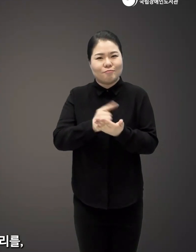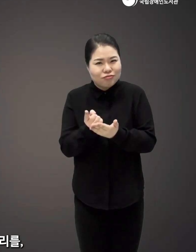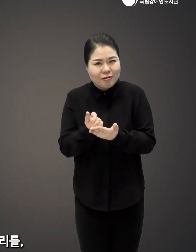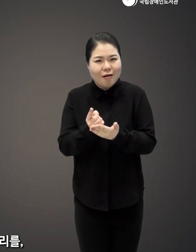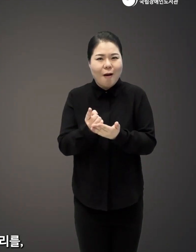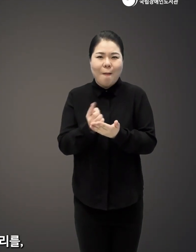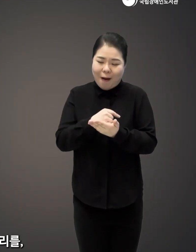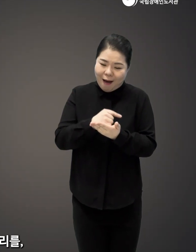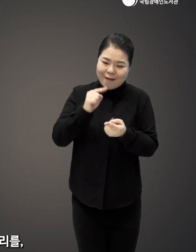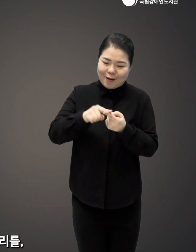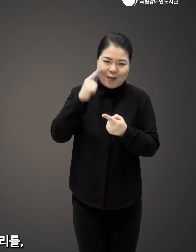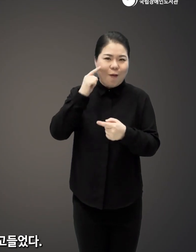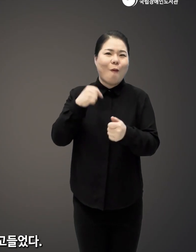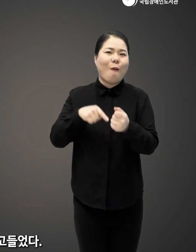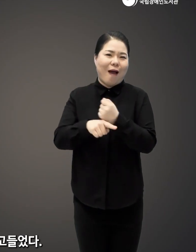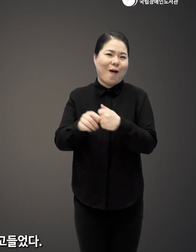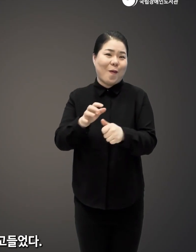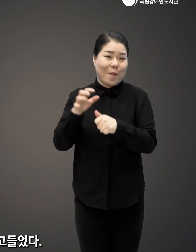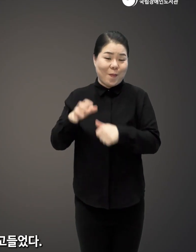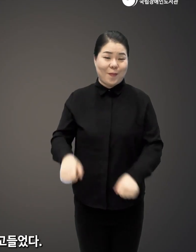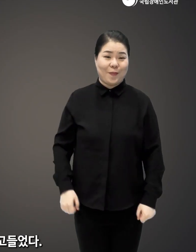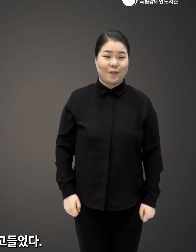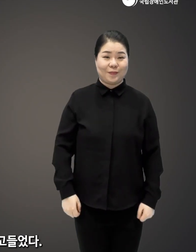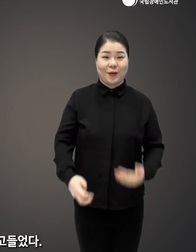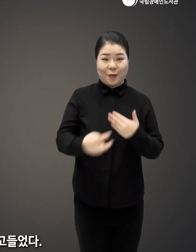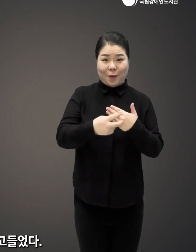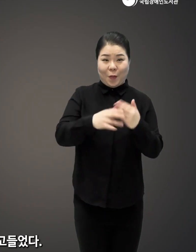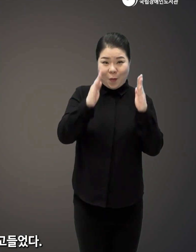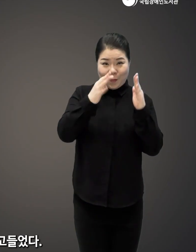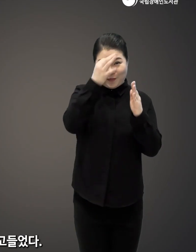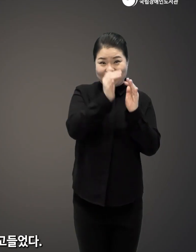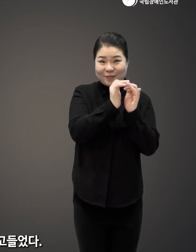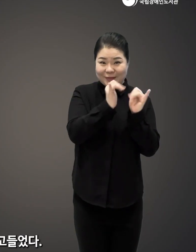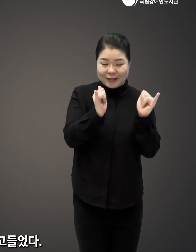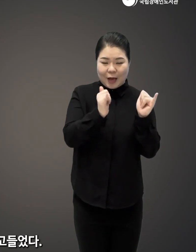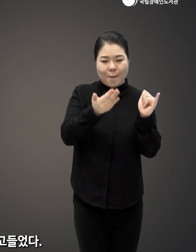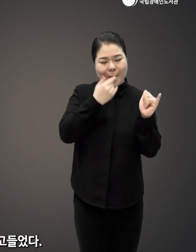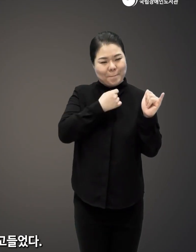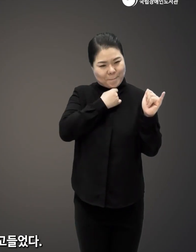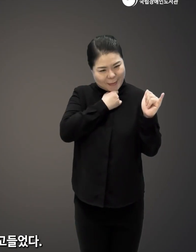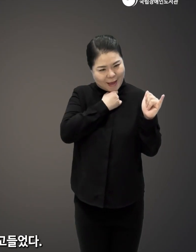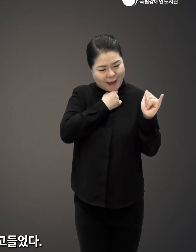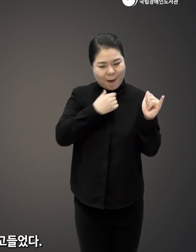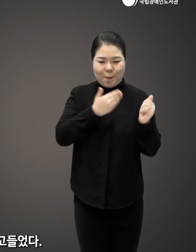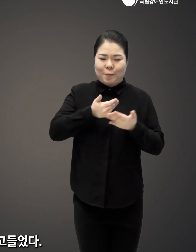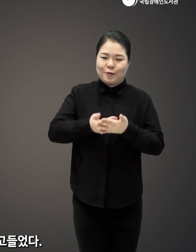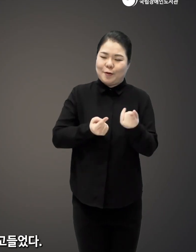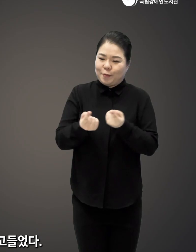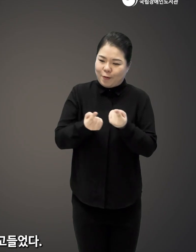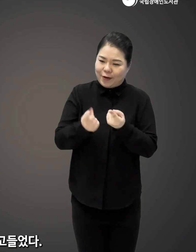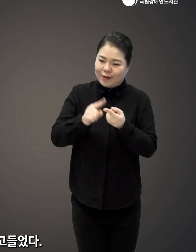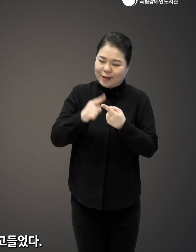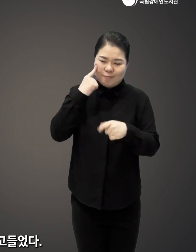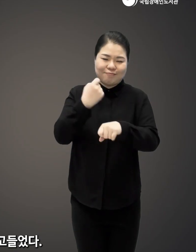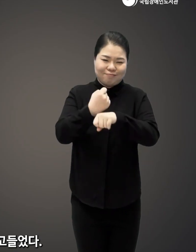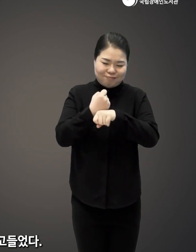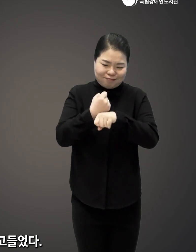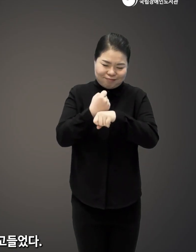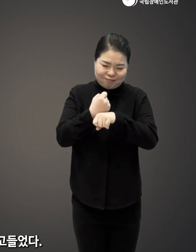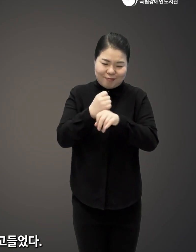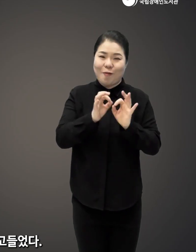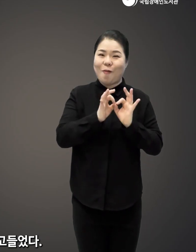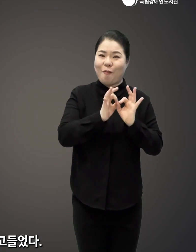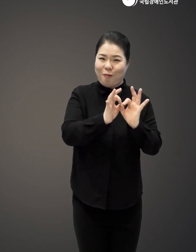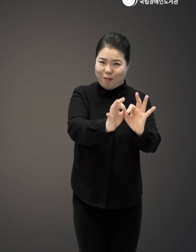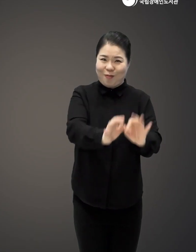감량의 과학적 원리를 의료공학 엔지니어 아이비 커민스는 식욕과 체중을 조절하는 중요한 피드백 회료를 각각